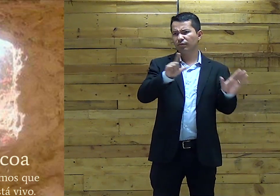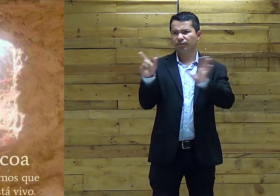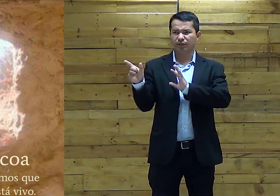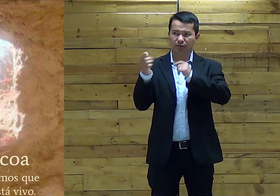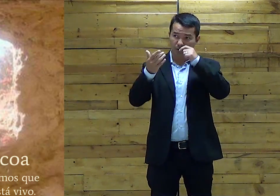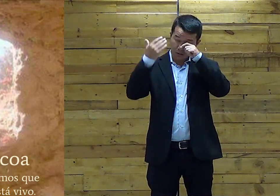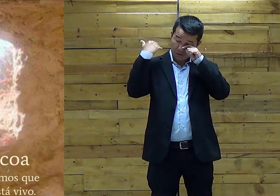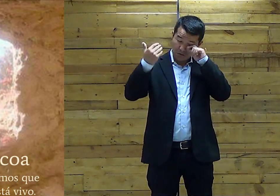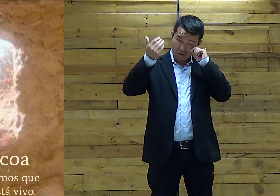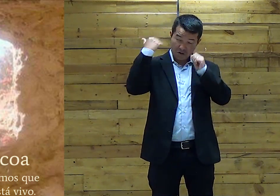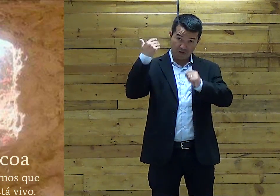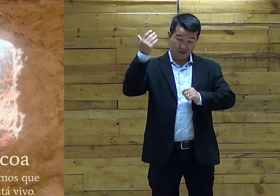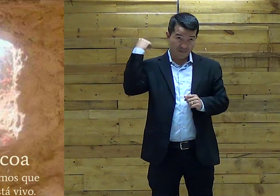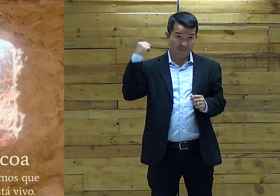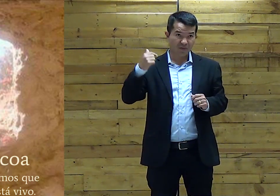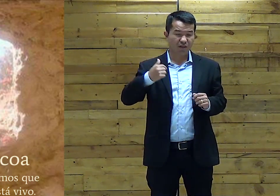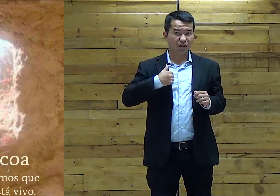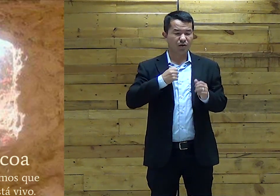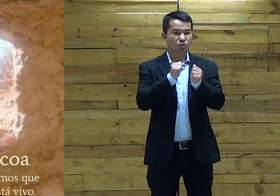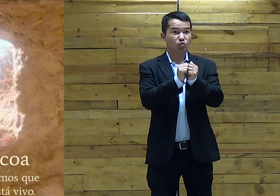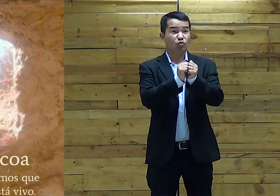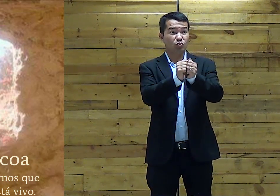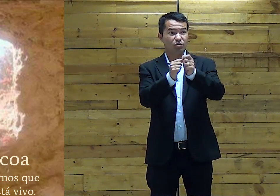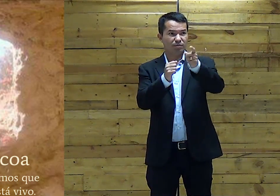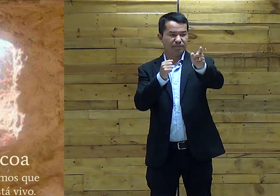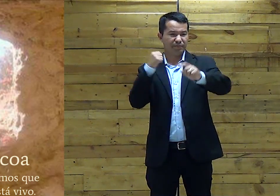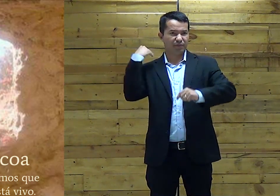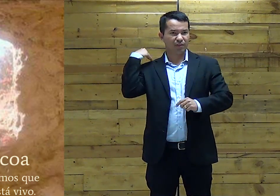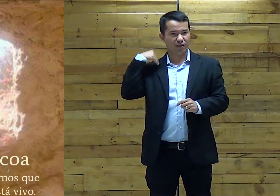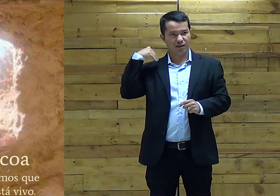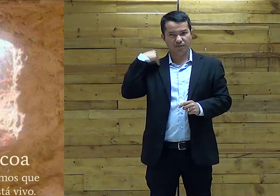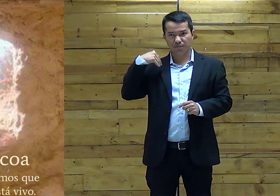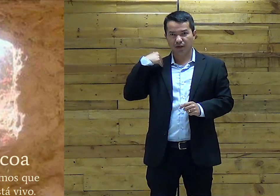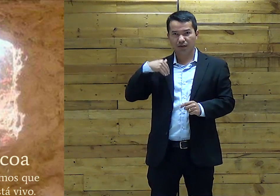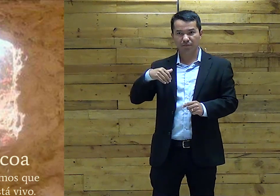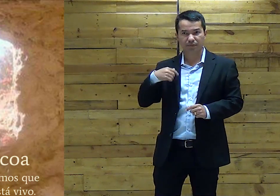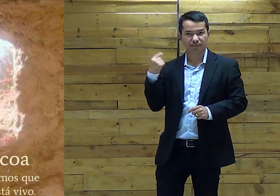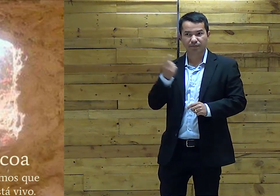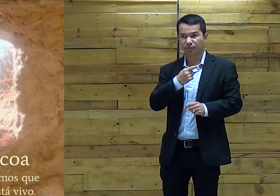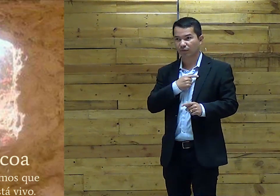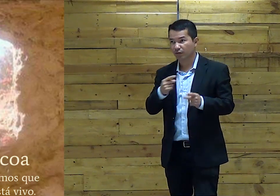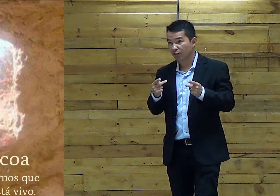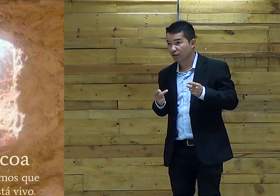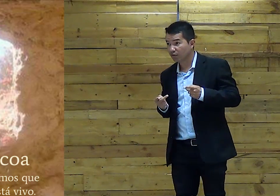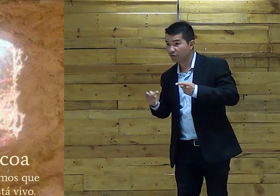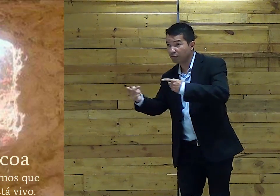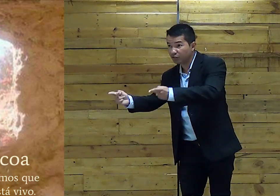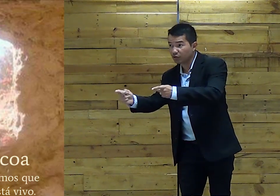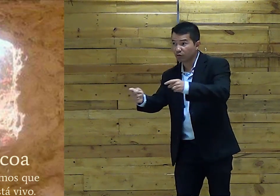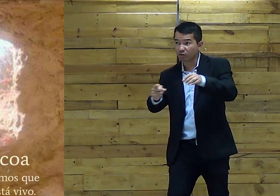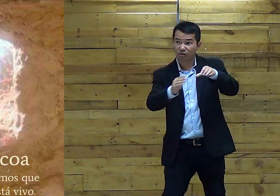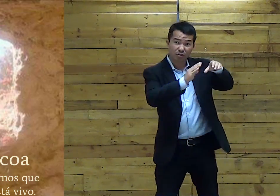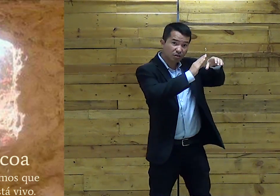Há duas semanas Eu fui junto com a Bárbara Nós fomos no grupo